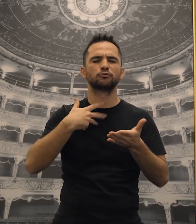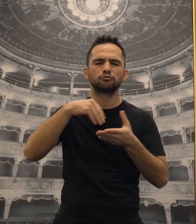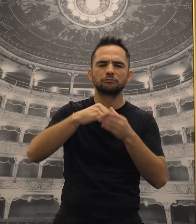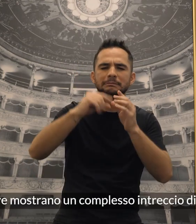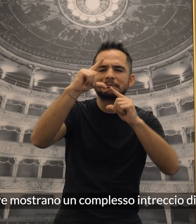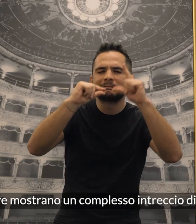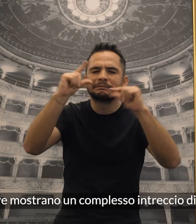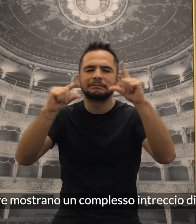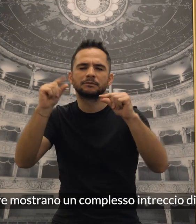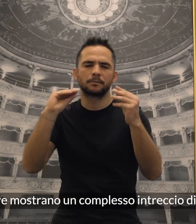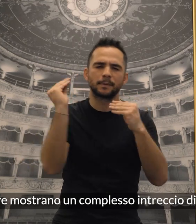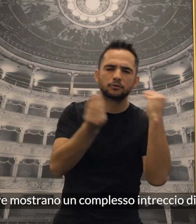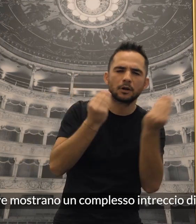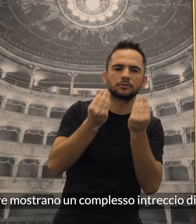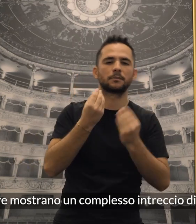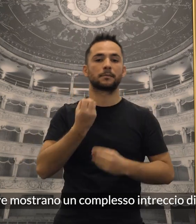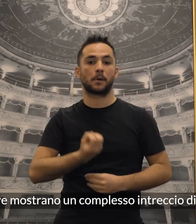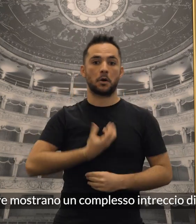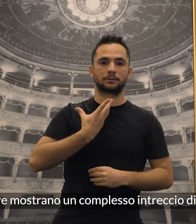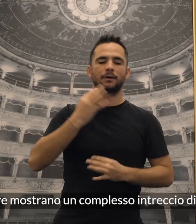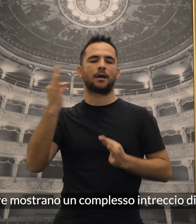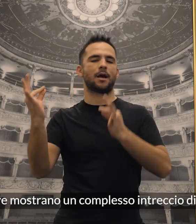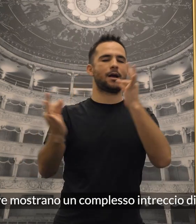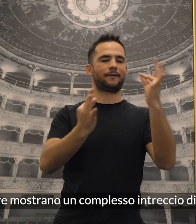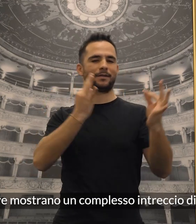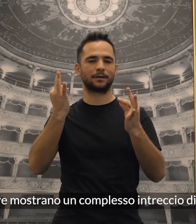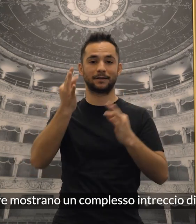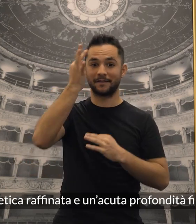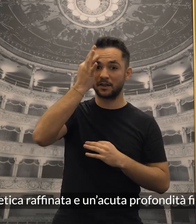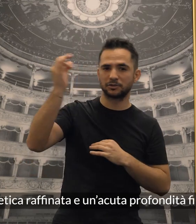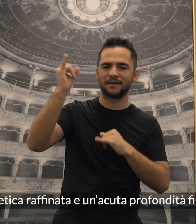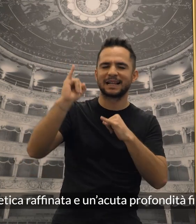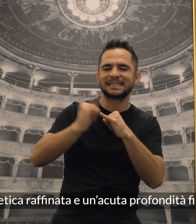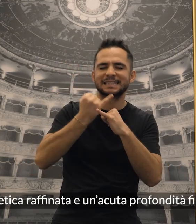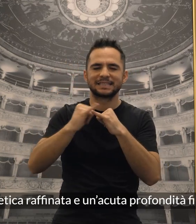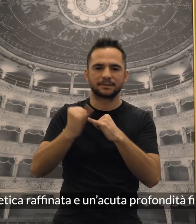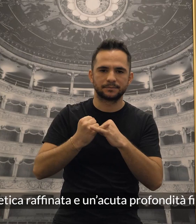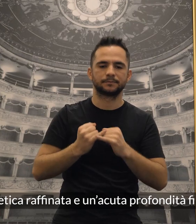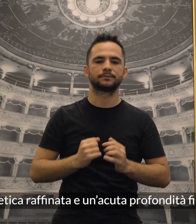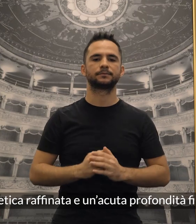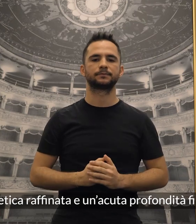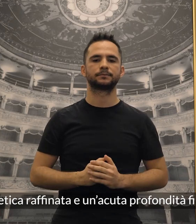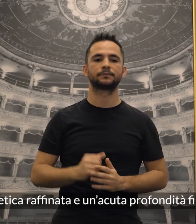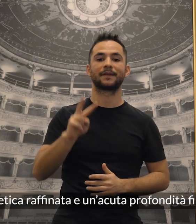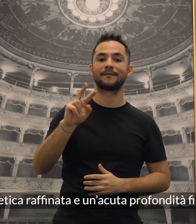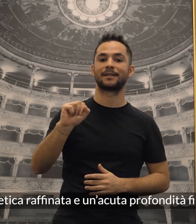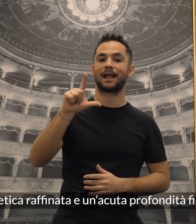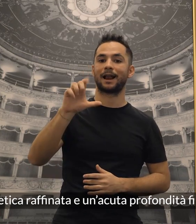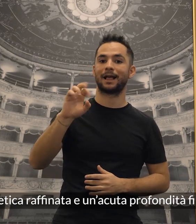Le sue opere mostrano un complesso intreccio di personaggi, una poetica raffinata e un'acuta profondità